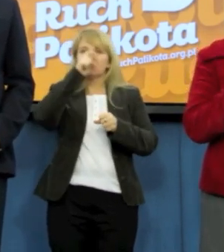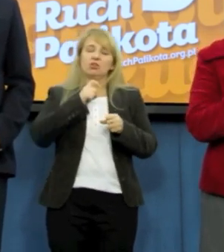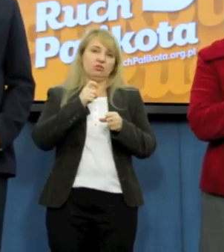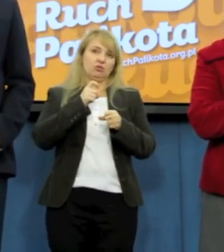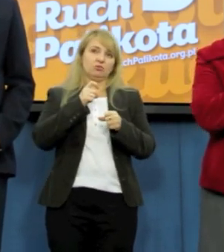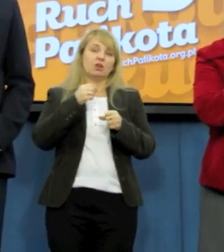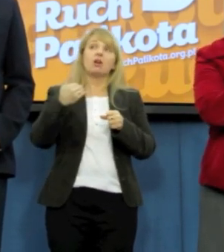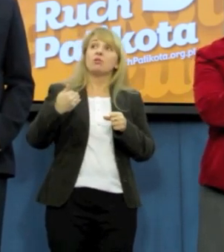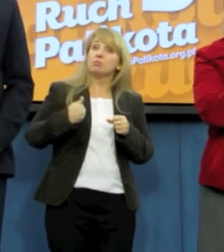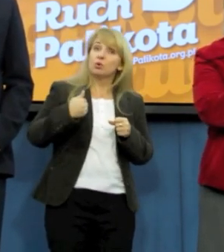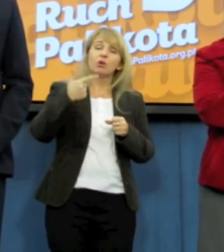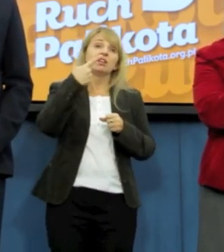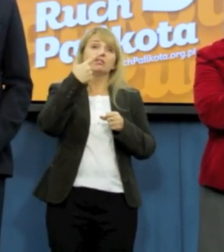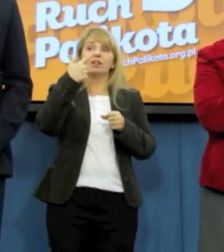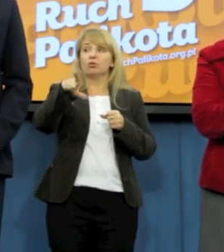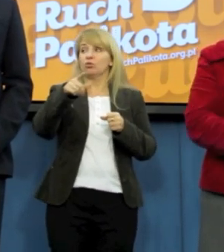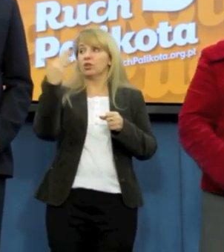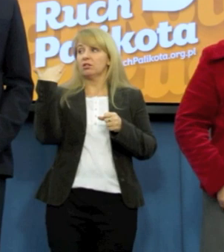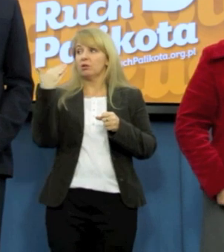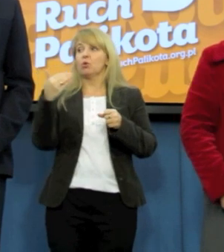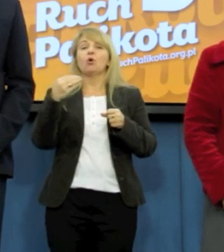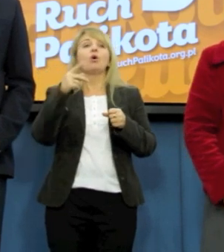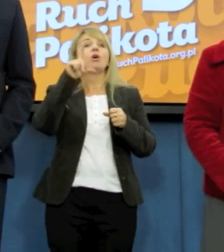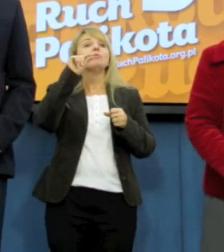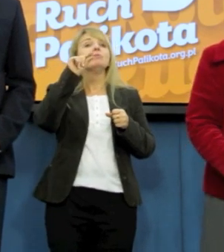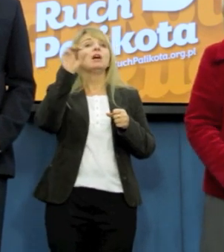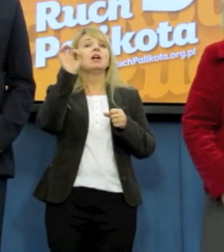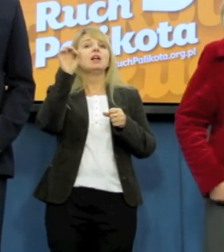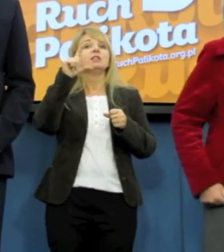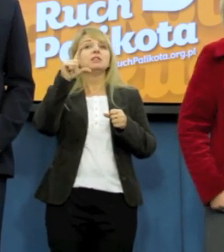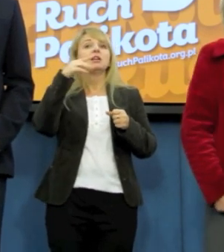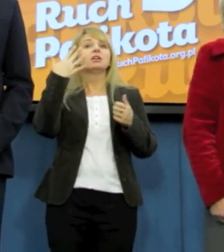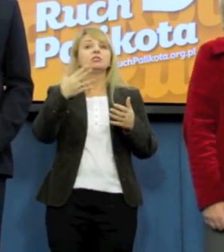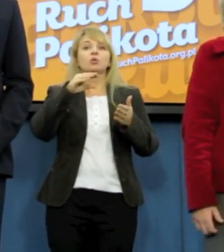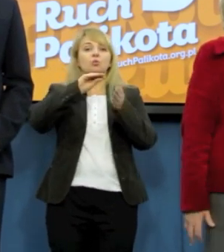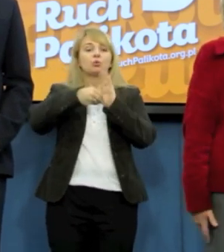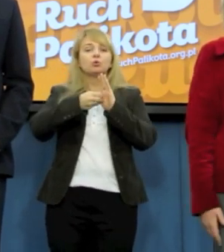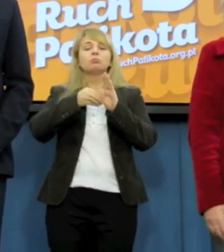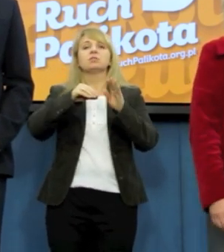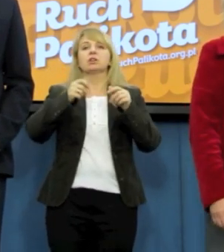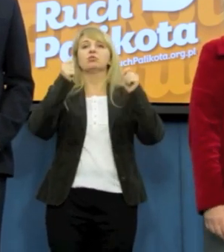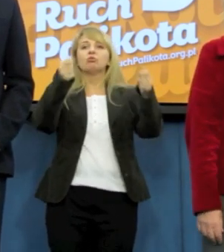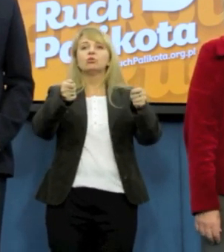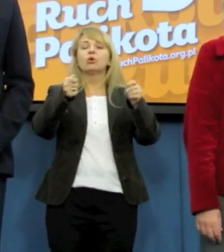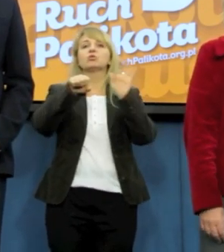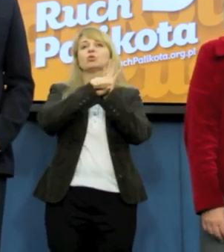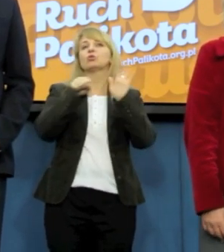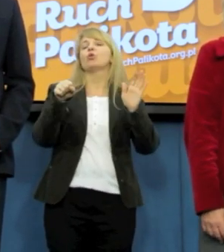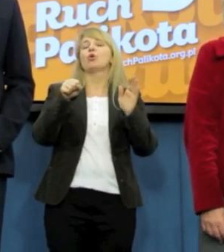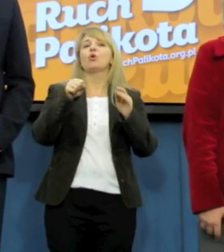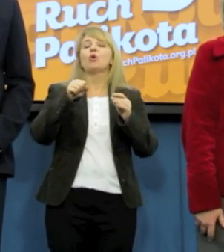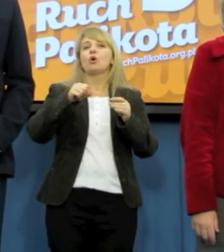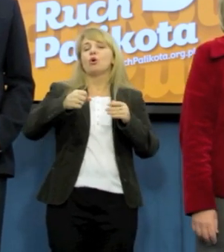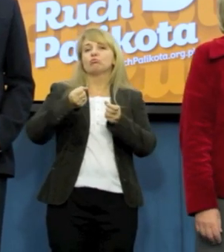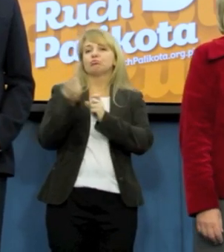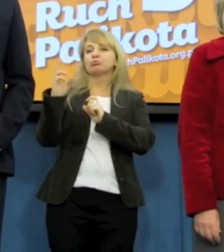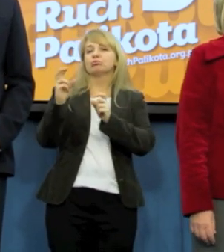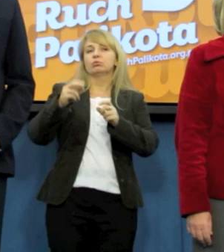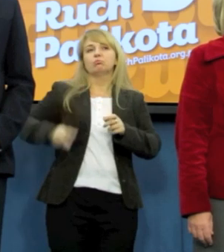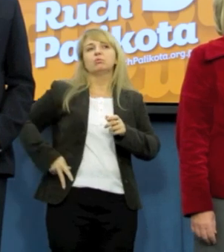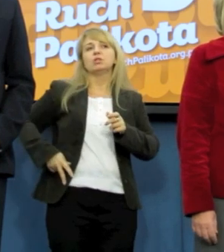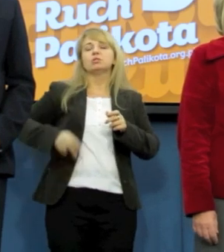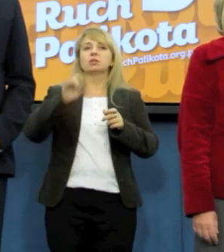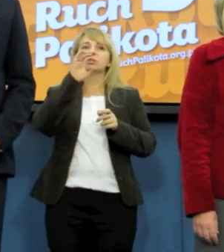tygodnie temu, kiedy PSL chciał podpisać ten wniosek dotyczący Gowina. Mieliśmy znakomitą okazję, że bez żadnego problemu mielibyśmy